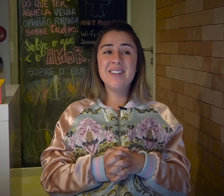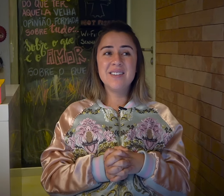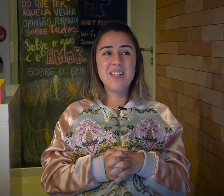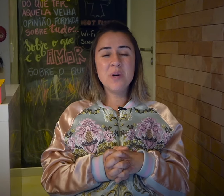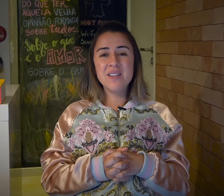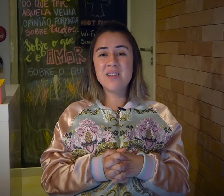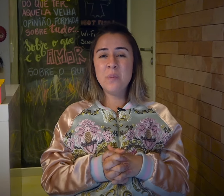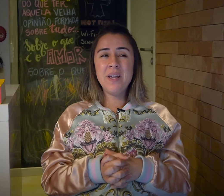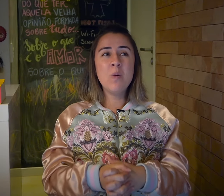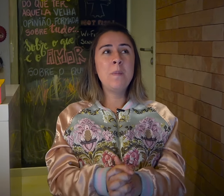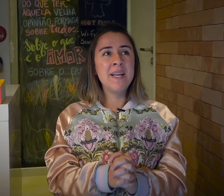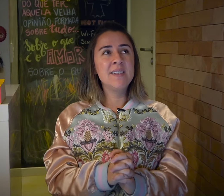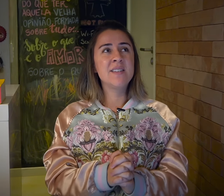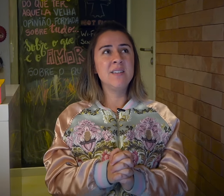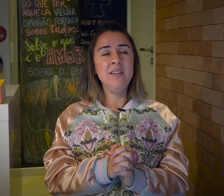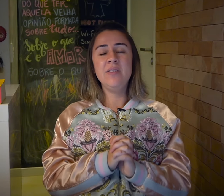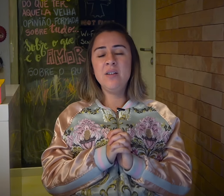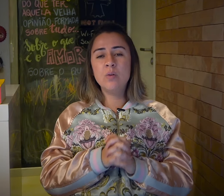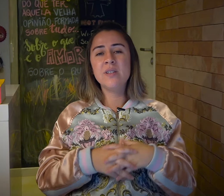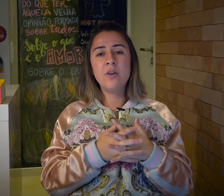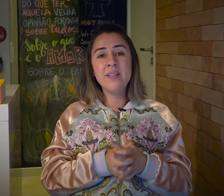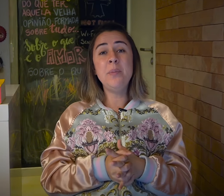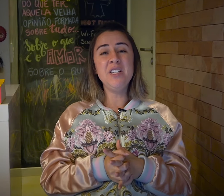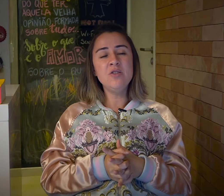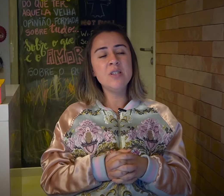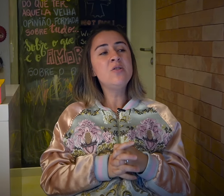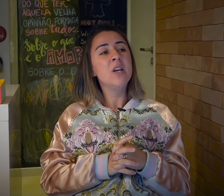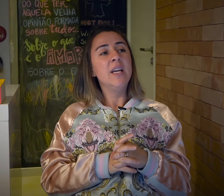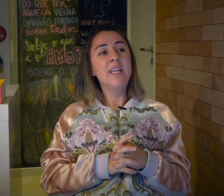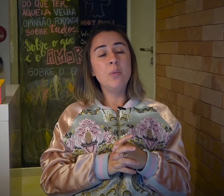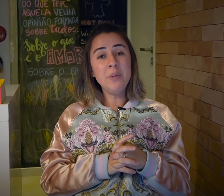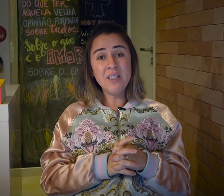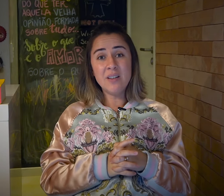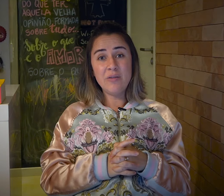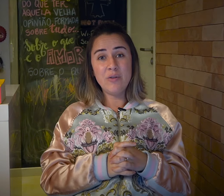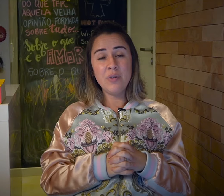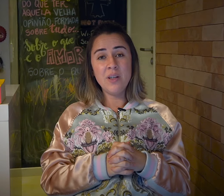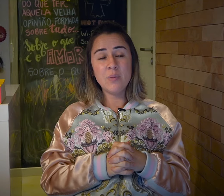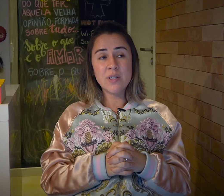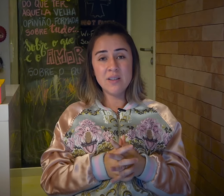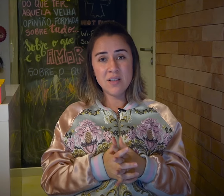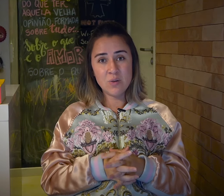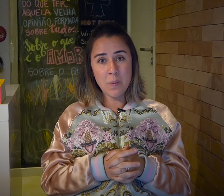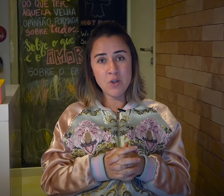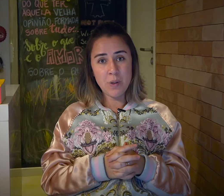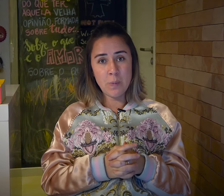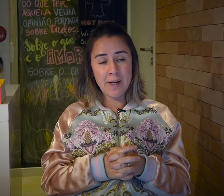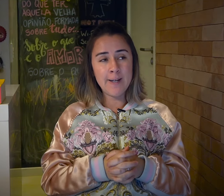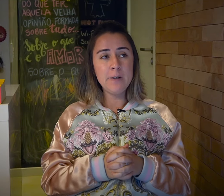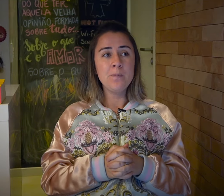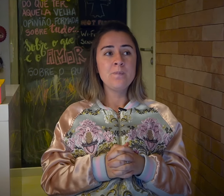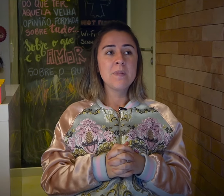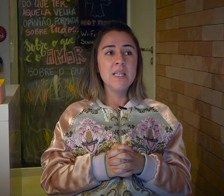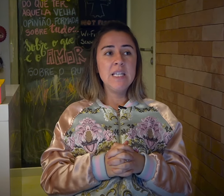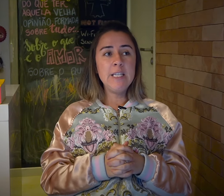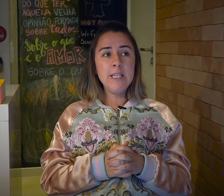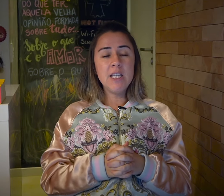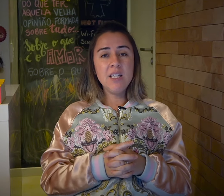uma questão bem complexa. Ele conta a história da Bridget, que é uma menina que foi abusada sexualmente pelo pai. E que